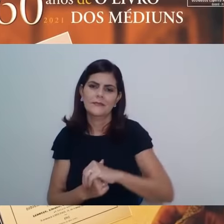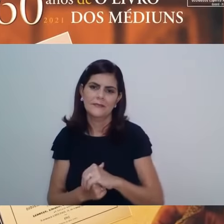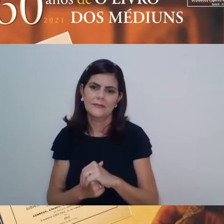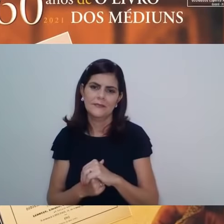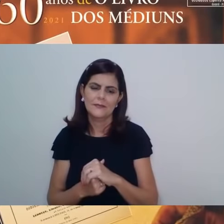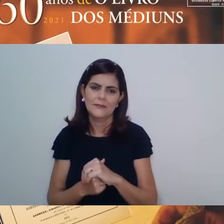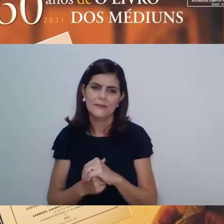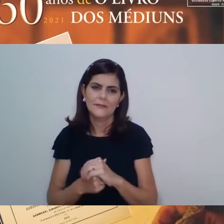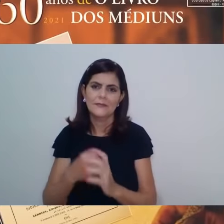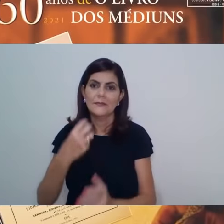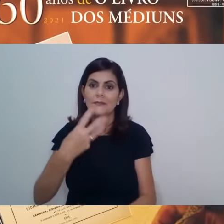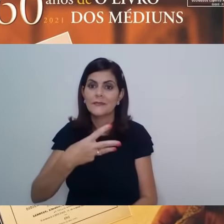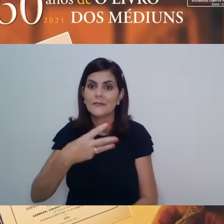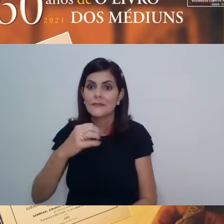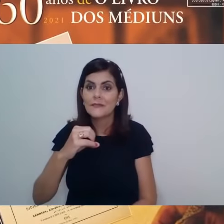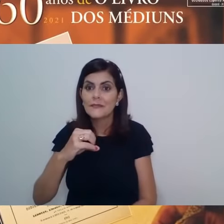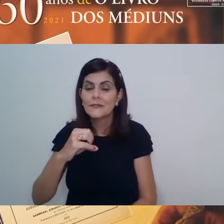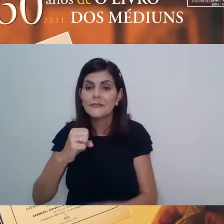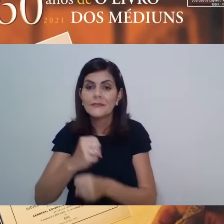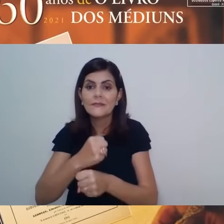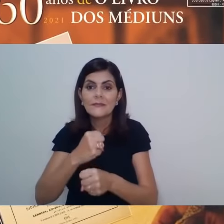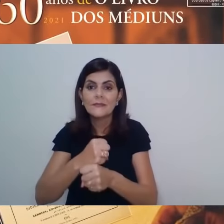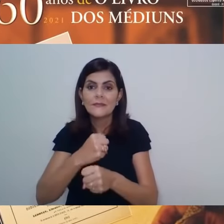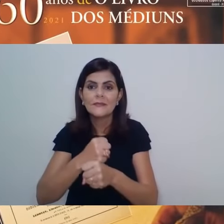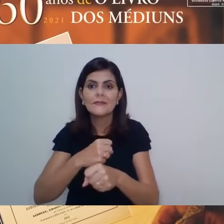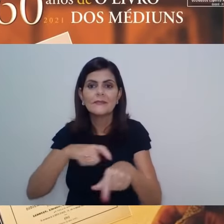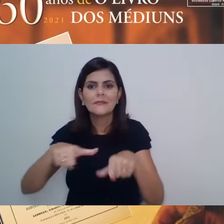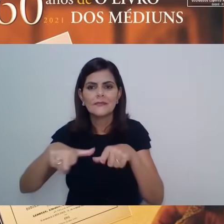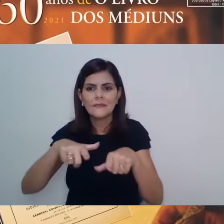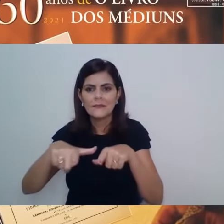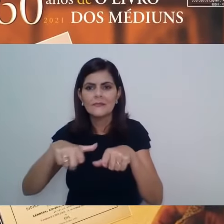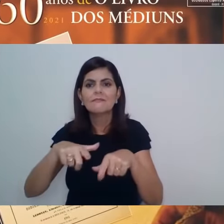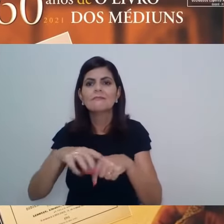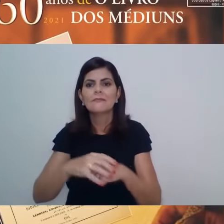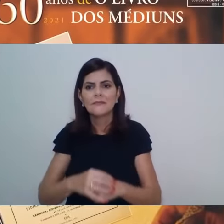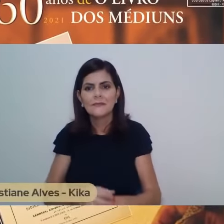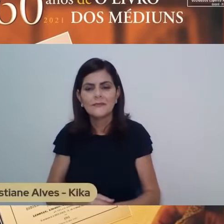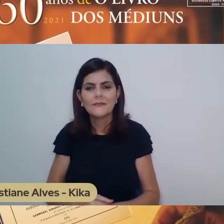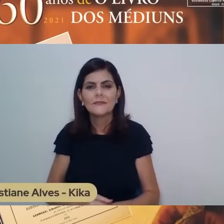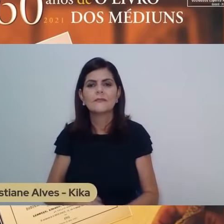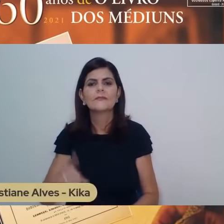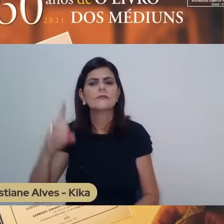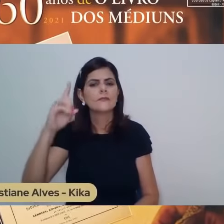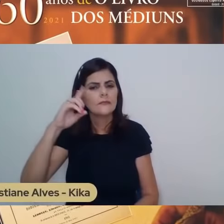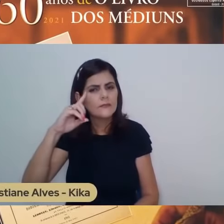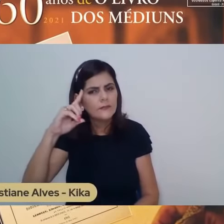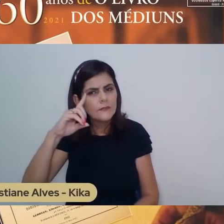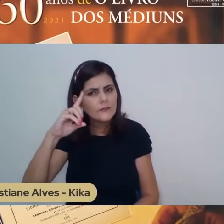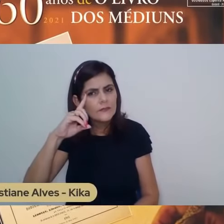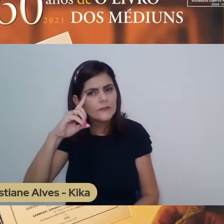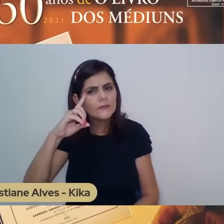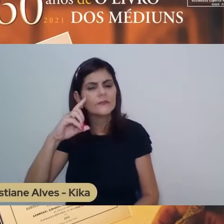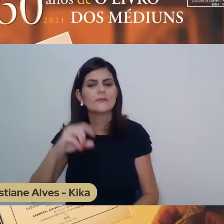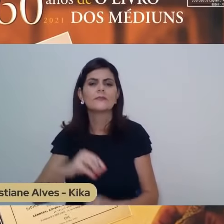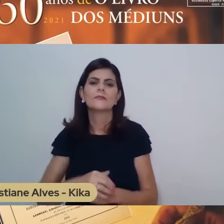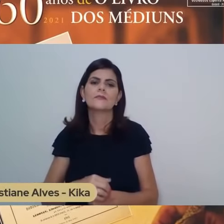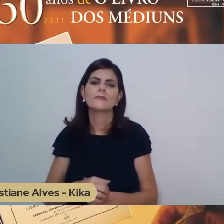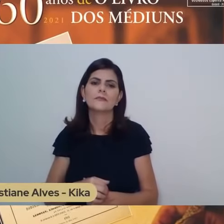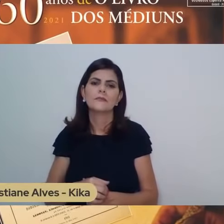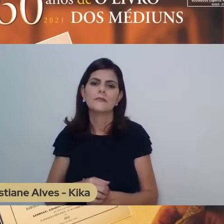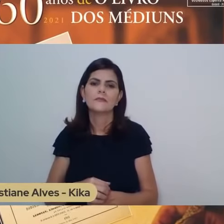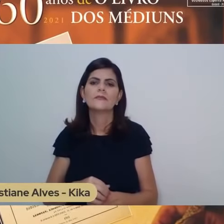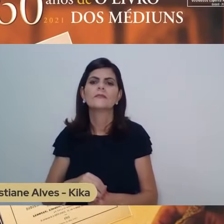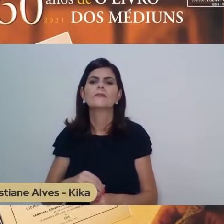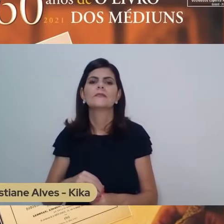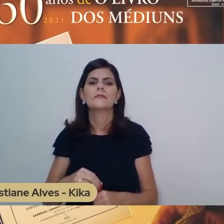Foram trinta anos de trabalho e todos os dias desses trinta anos esteve ele em luta,